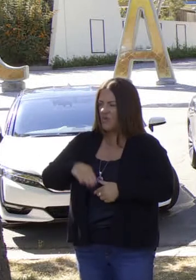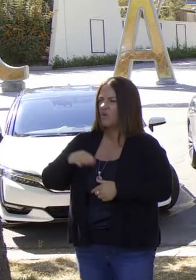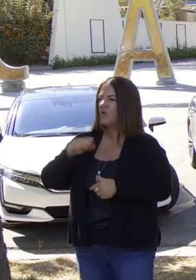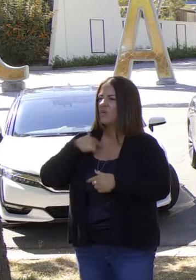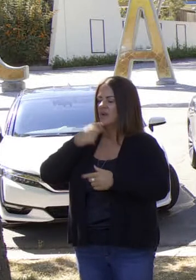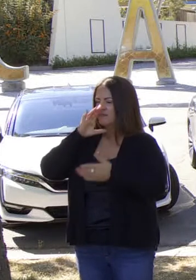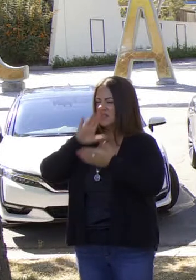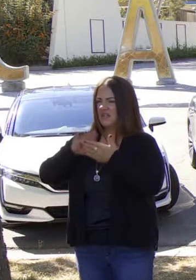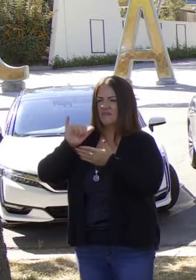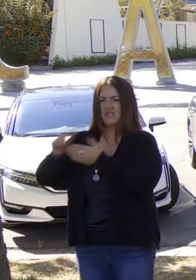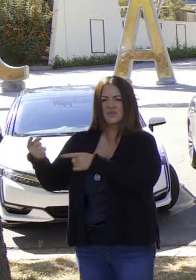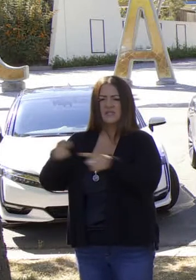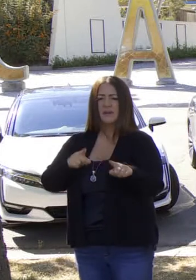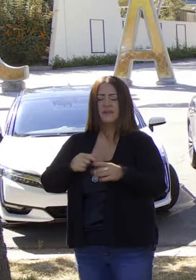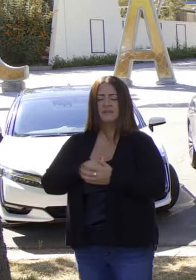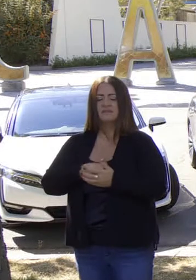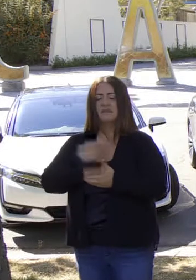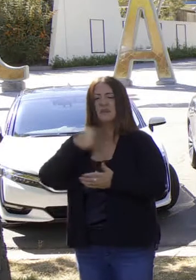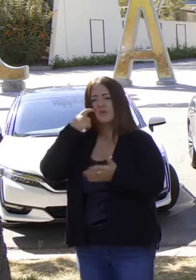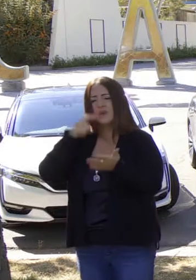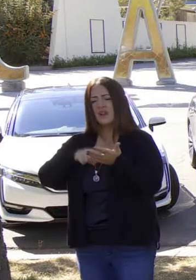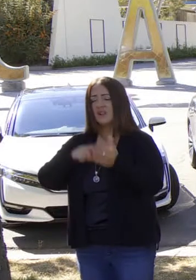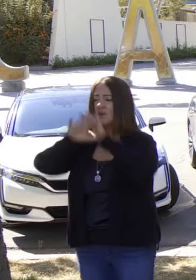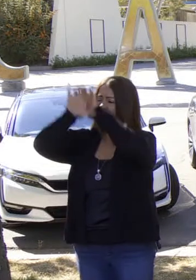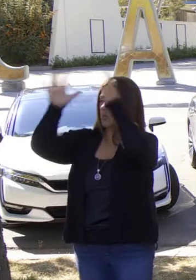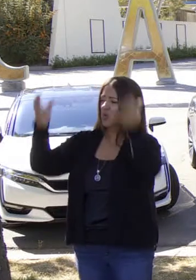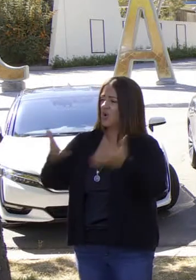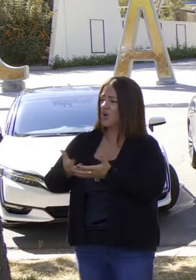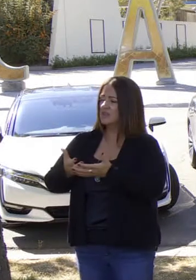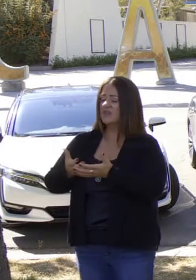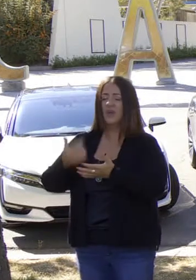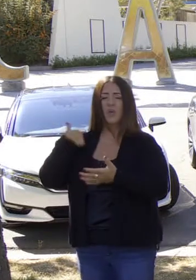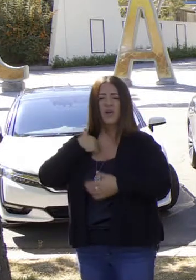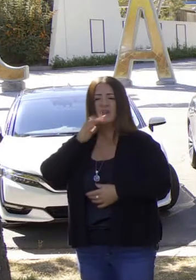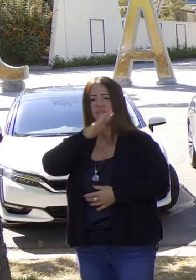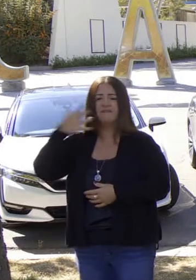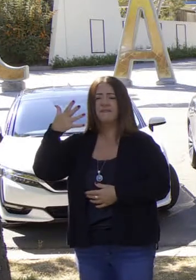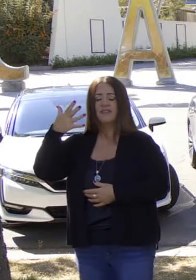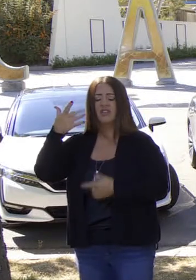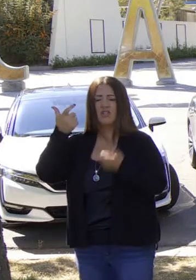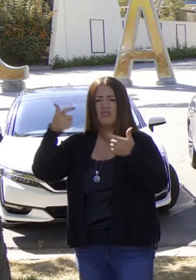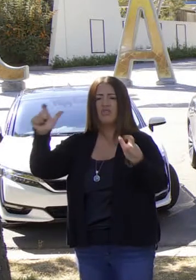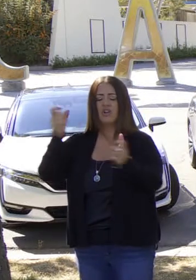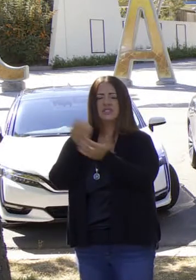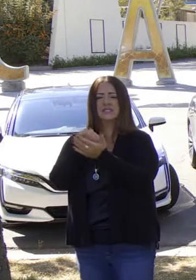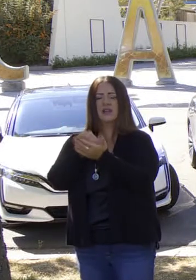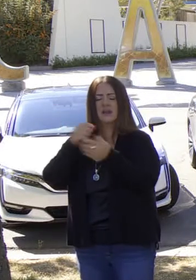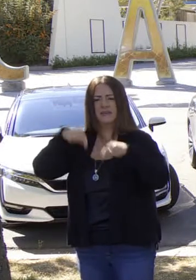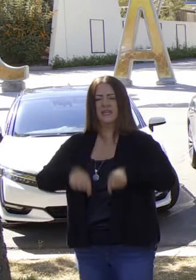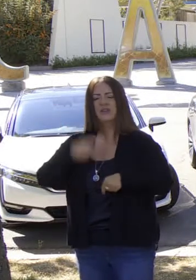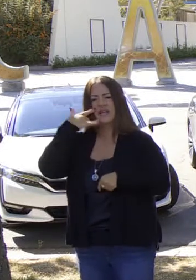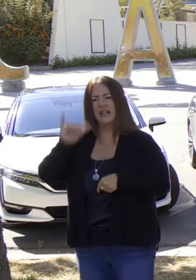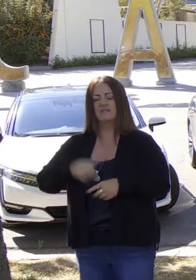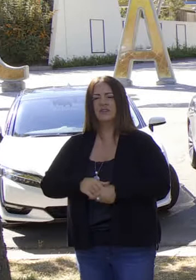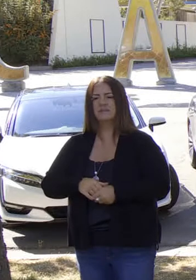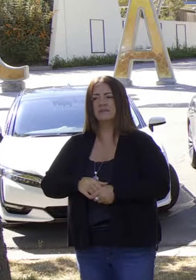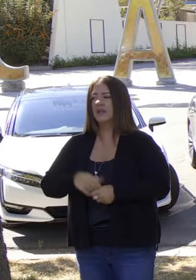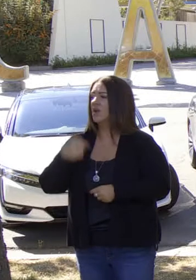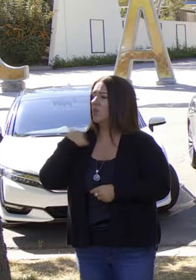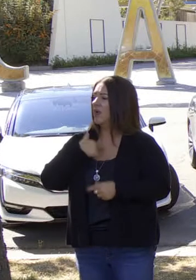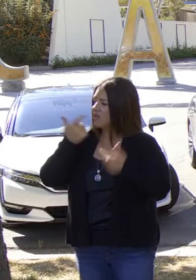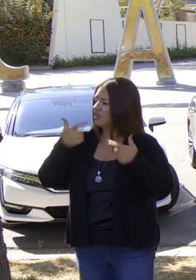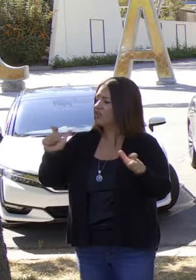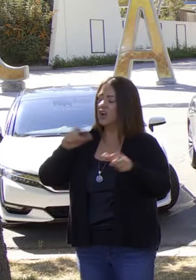profundamente por esta realidad. Y también reconocemos como la quinta economía más grande del mundo. Como la